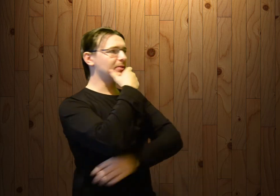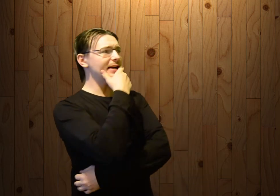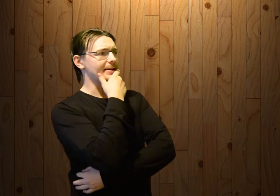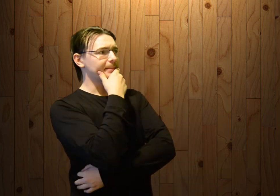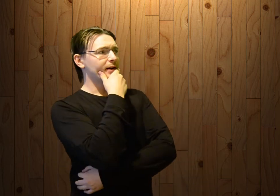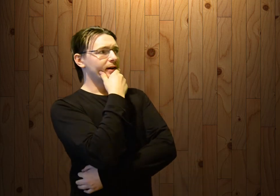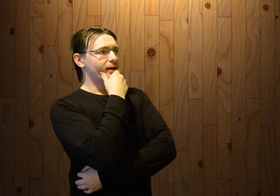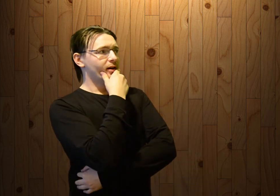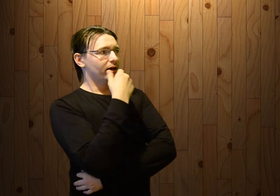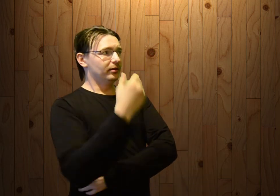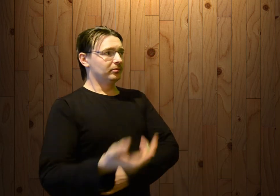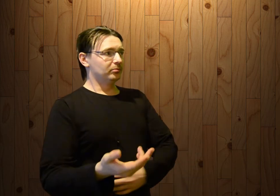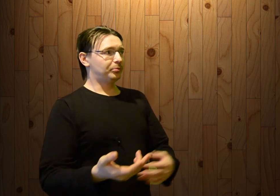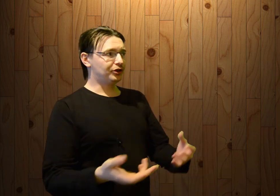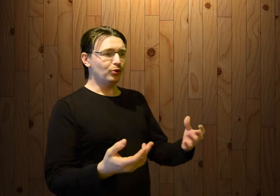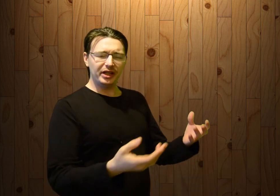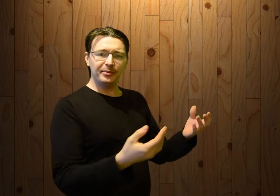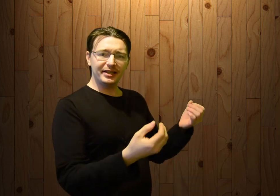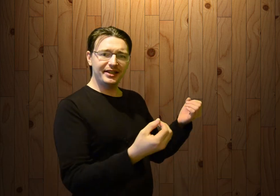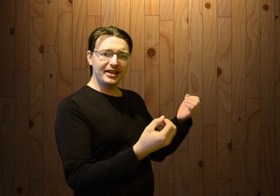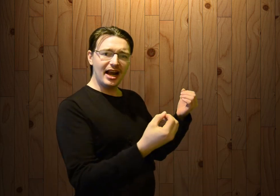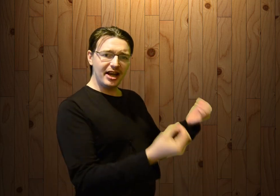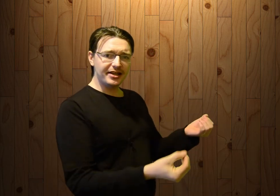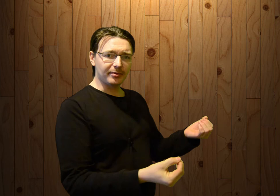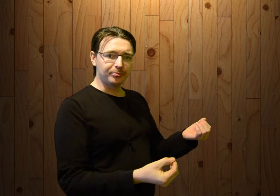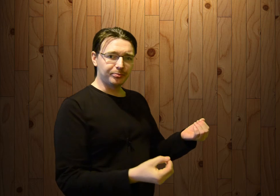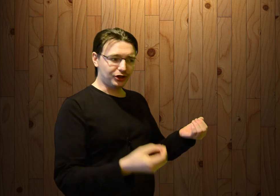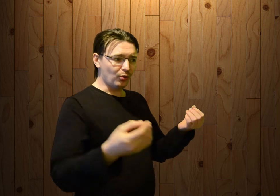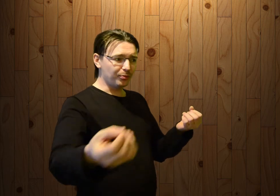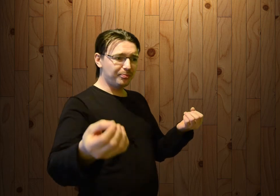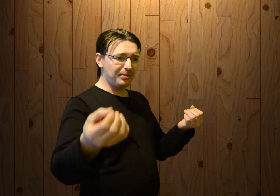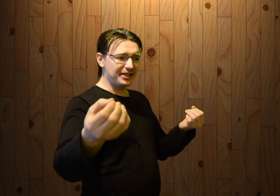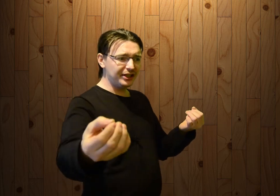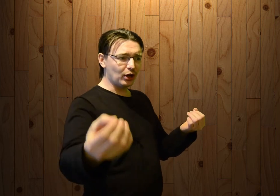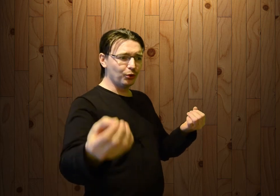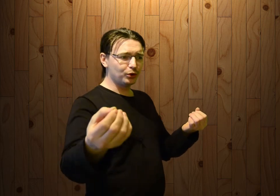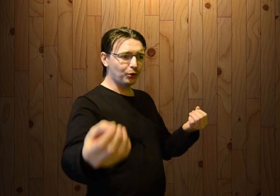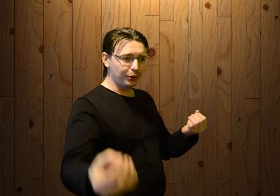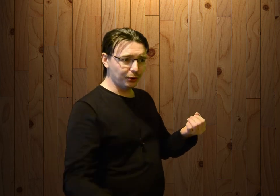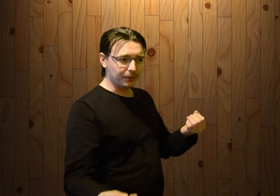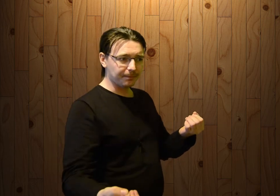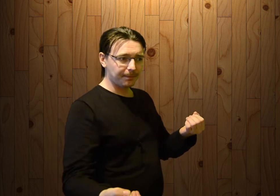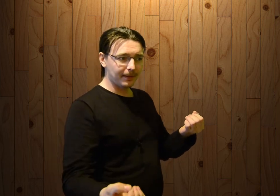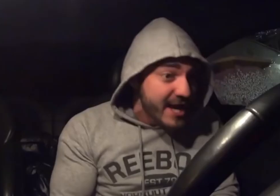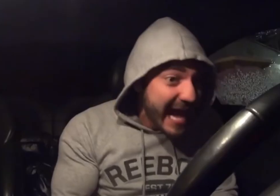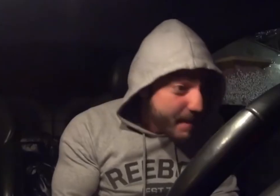блядь, почему именно День Оленя? Почему он пиздит какую-то хуйню? Я не